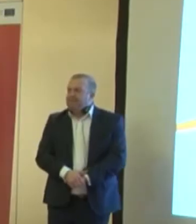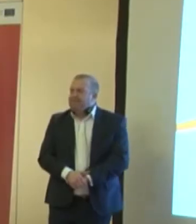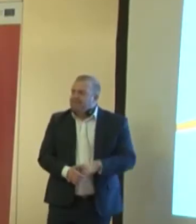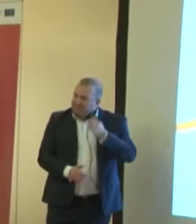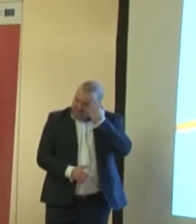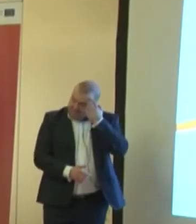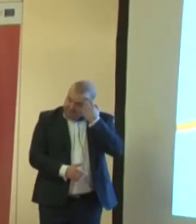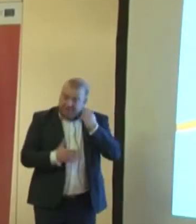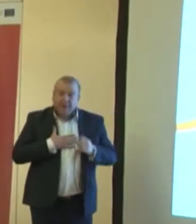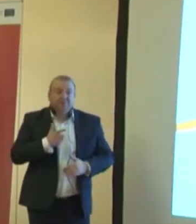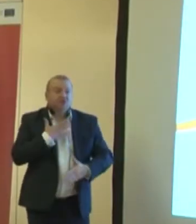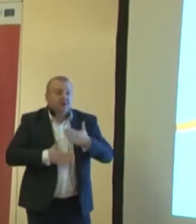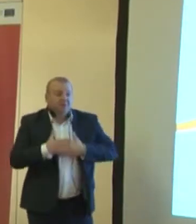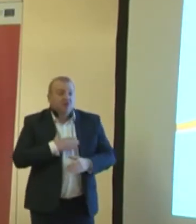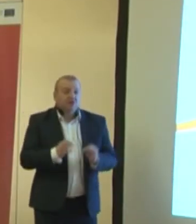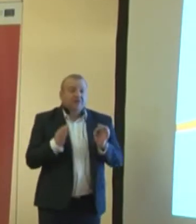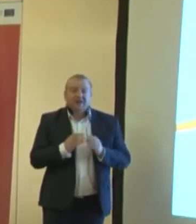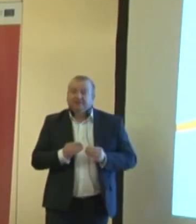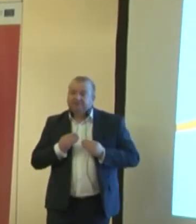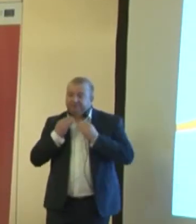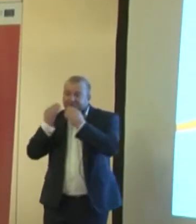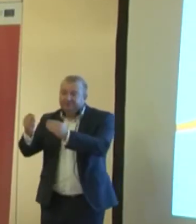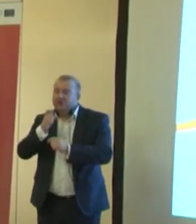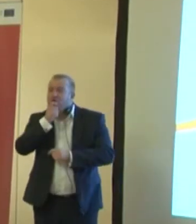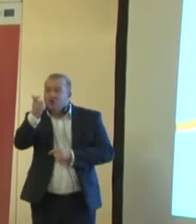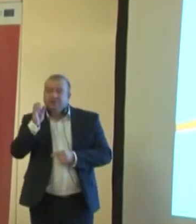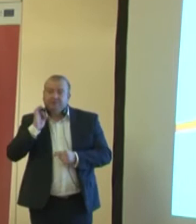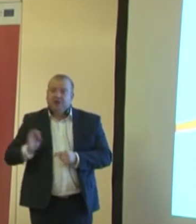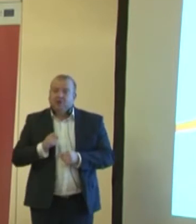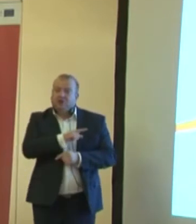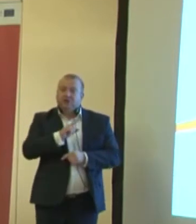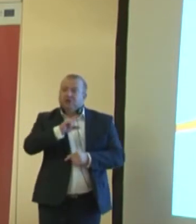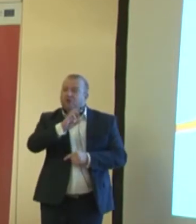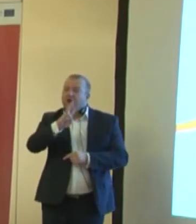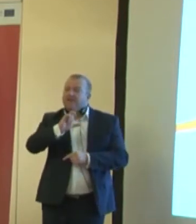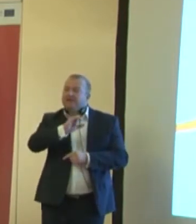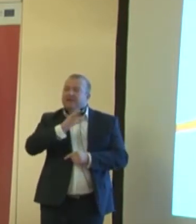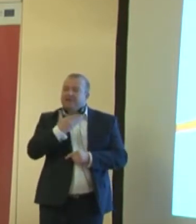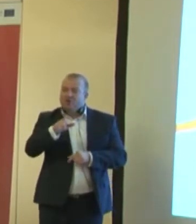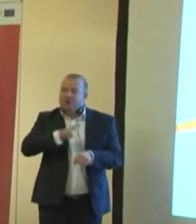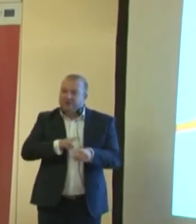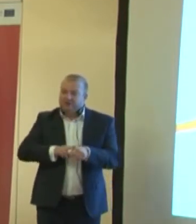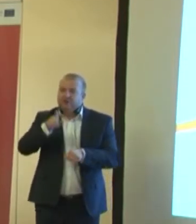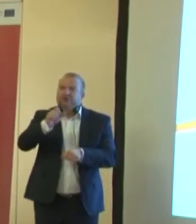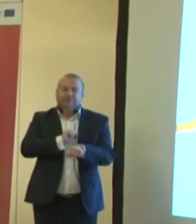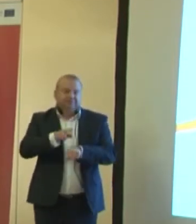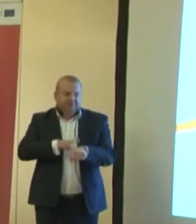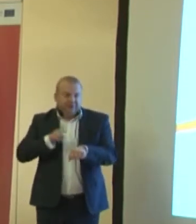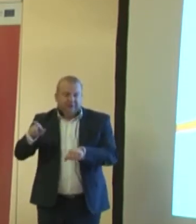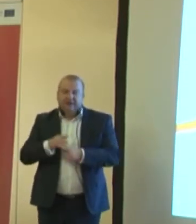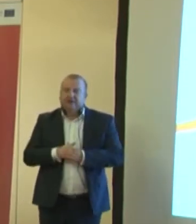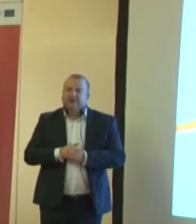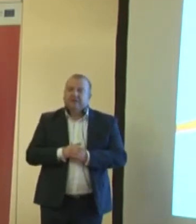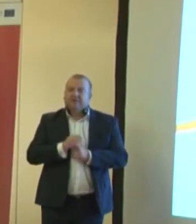Mam przyjemność teraz przekazać głos panu ministrowi Tadeuszowi Sławeckiemu, sekretarzowi stanu w Ministerstwie Edukacji Narodowej. Panie